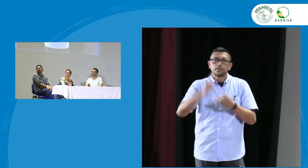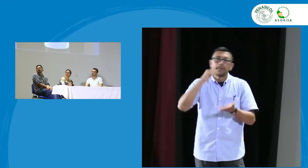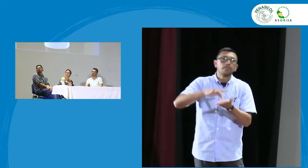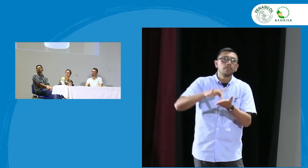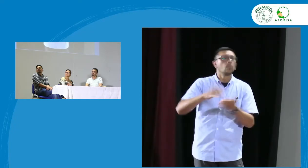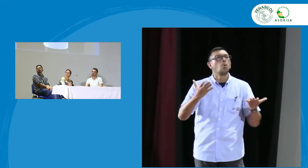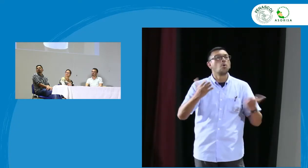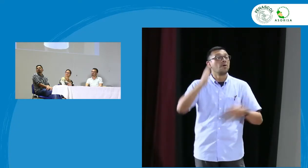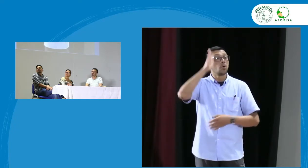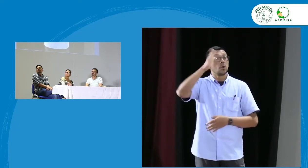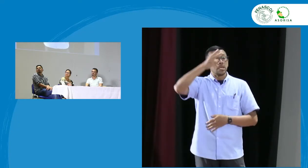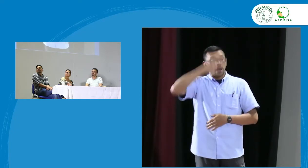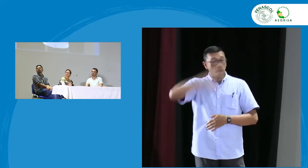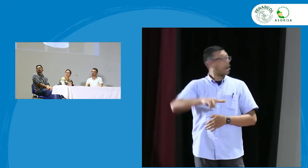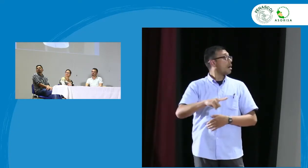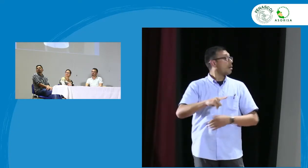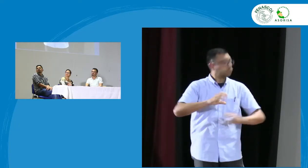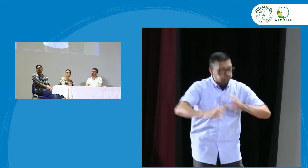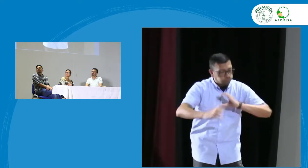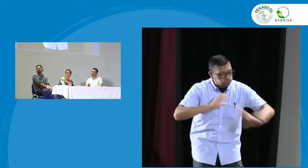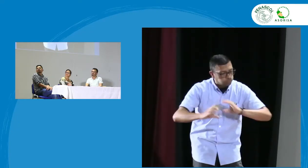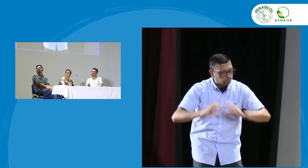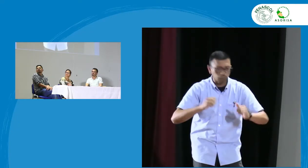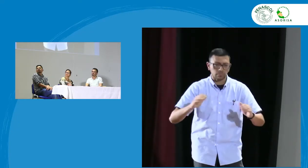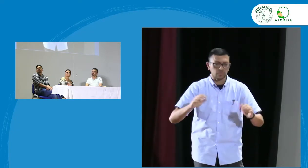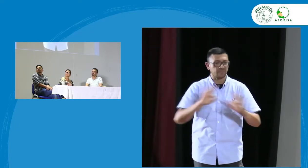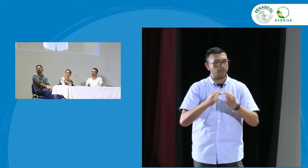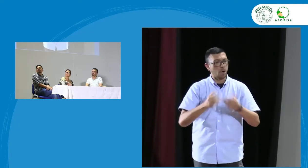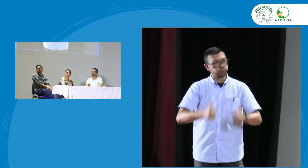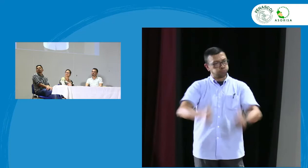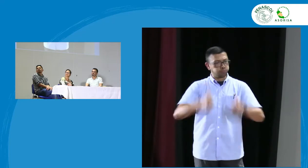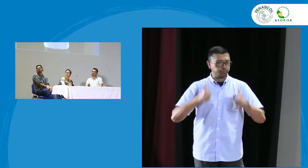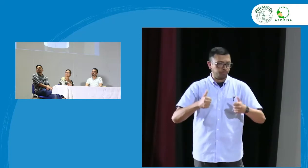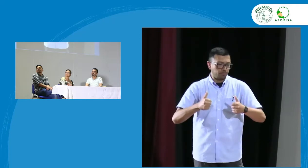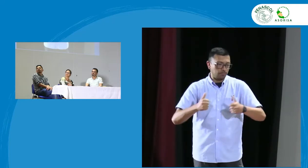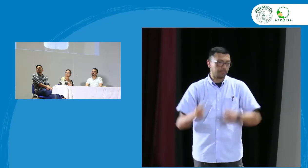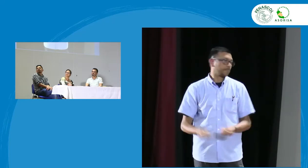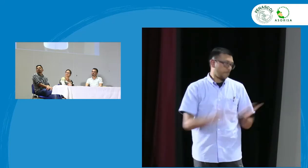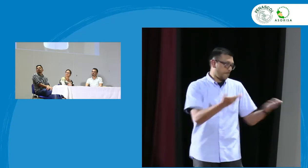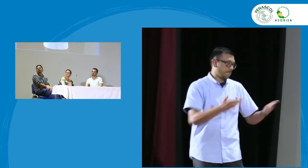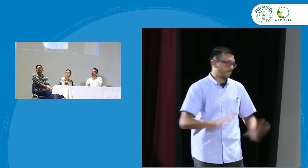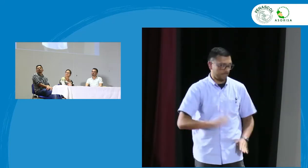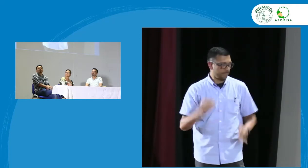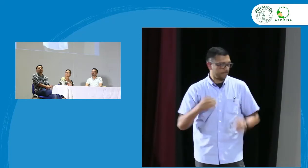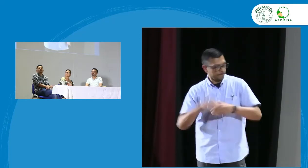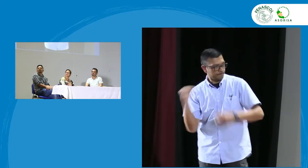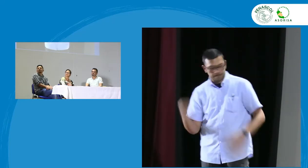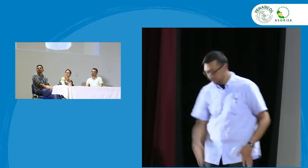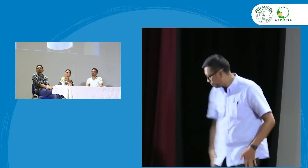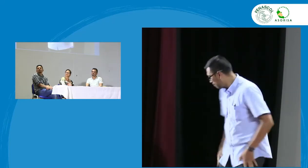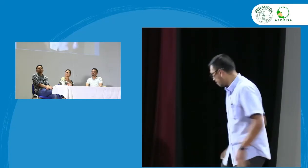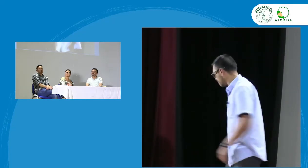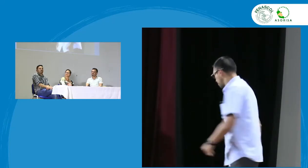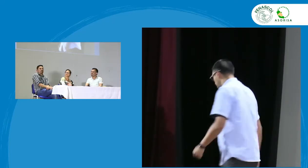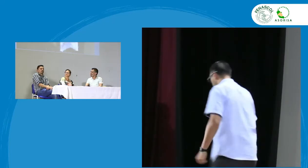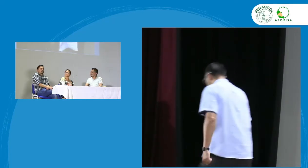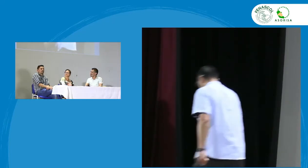presente las funciones del modelo lingüístico porque la comunicación entre los padres y los niños sordos es supremamente importante